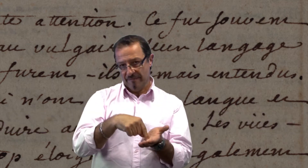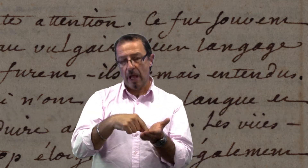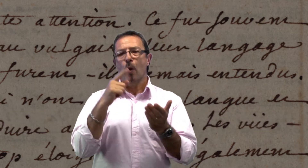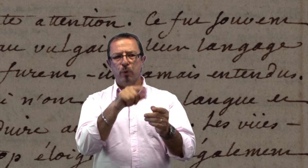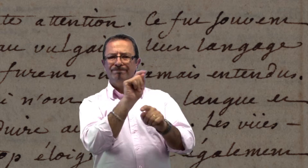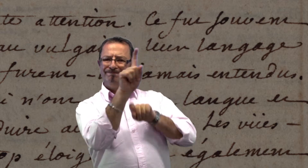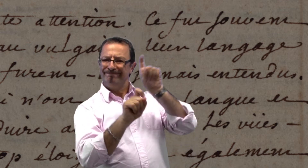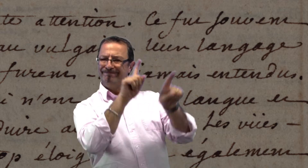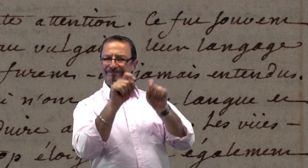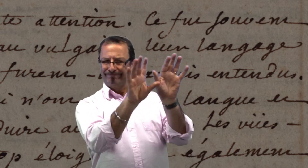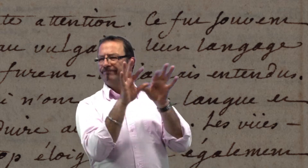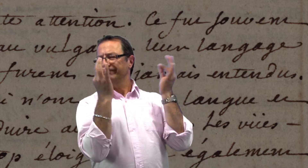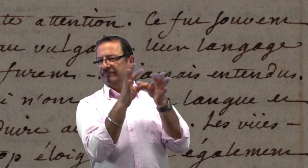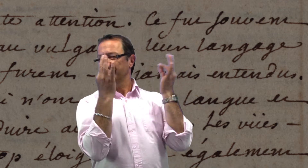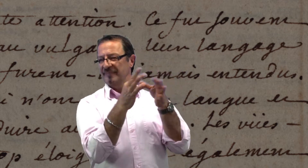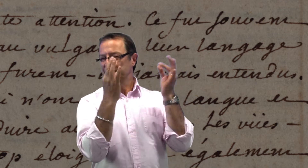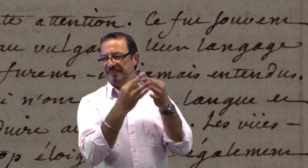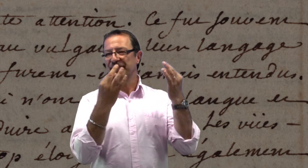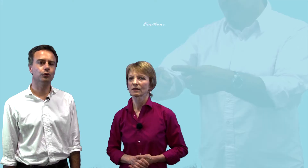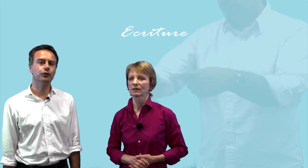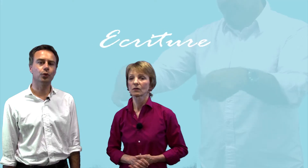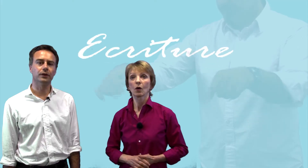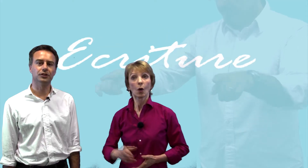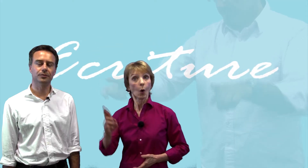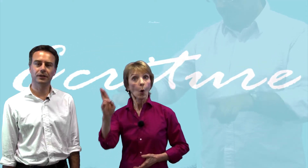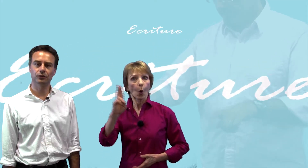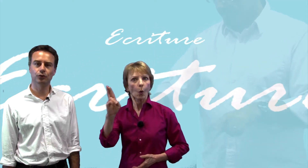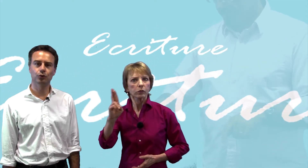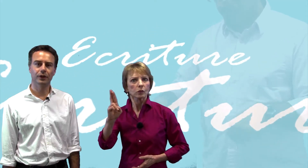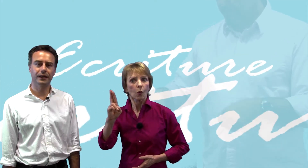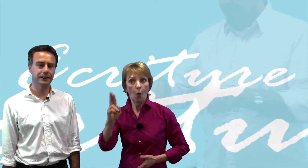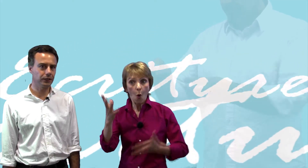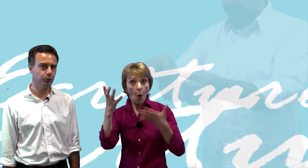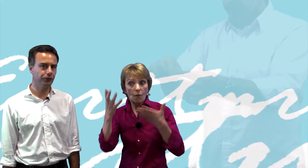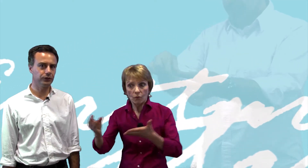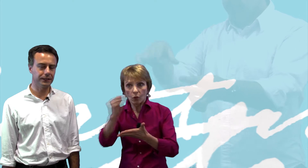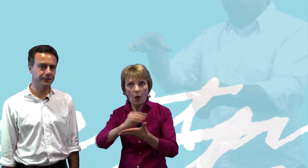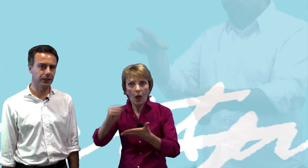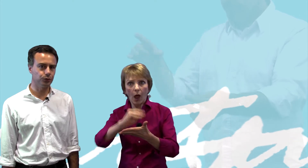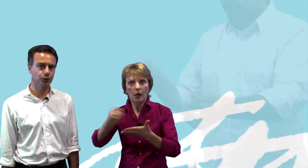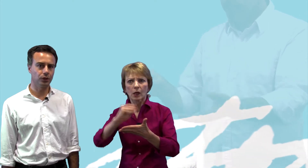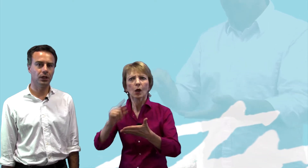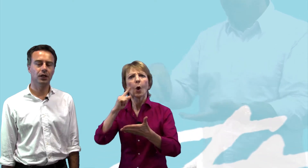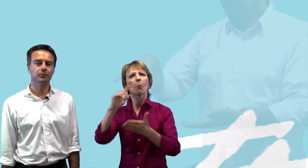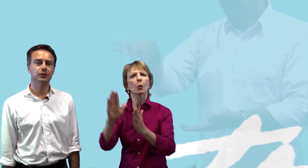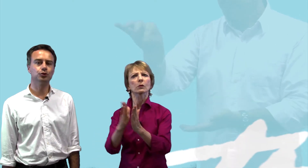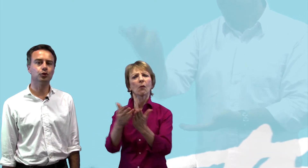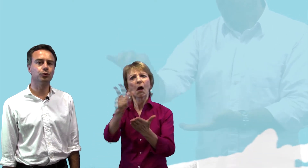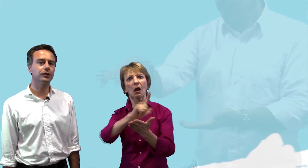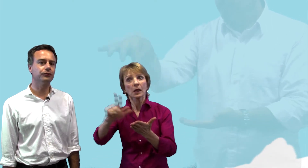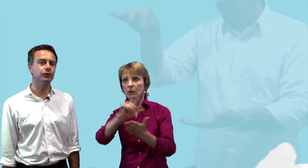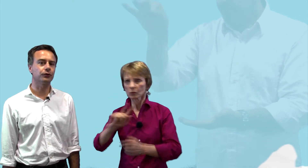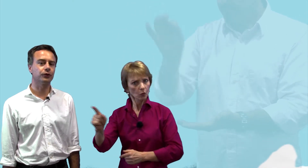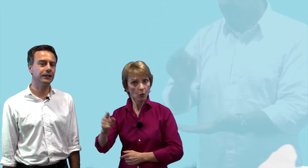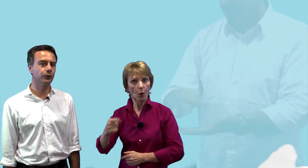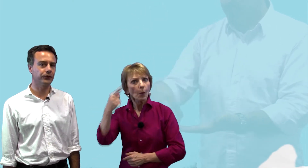à la Bibliothèque de Genève, de nous en parler. Rousseau n'a jamais voulu écrire pour faire de la littérature, mais toujours